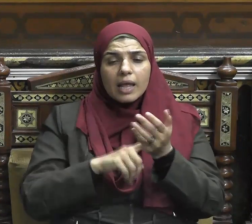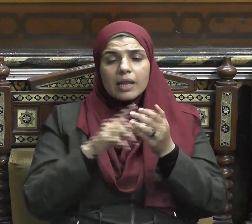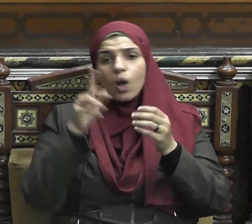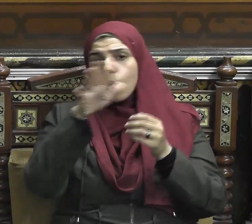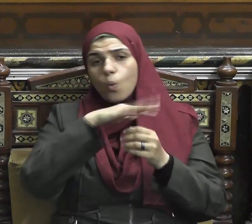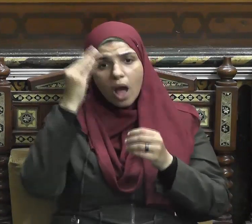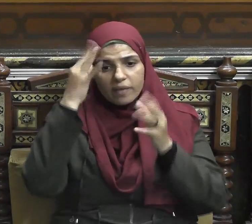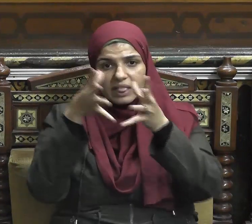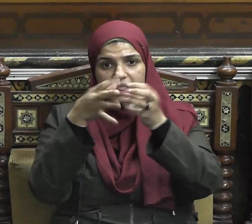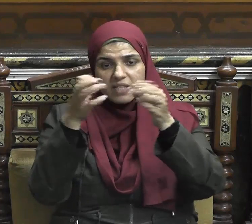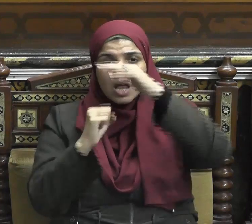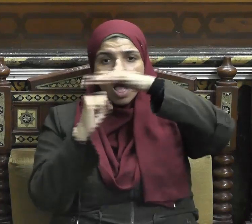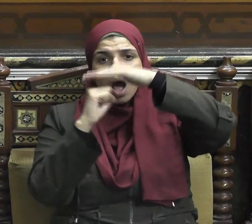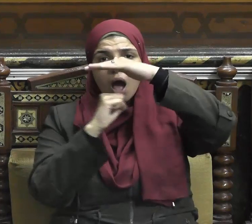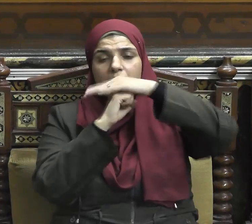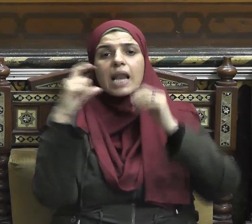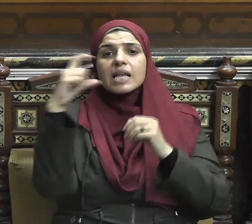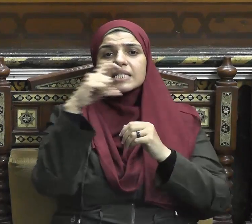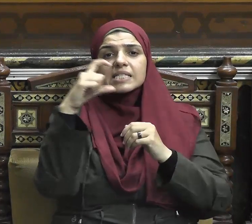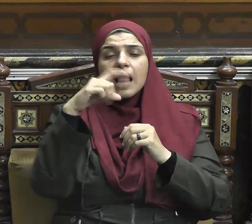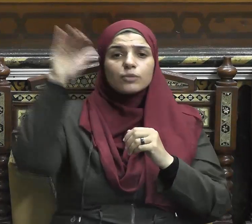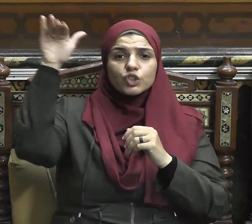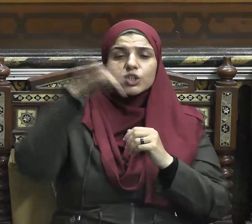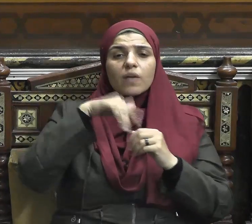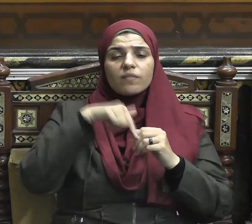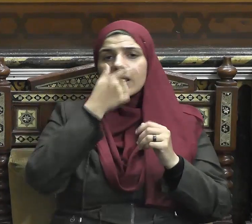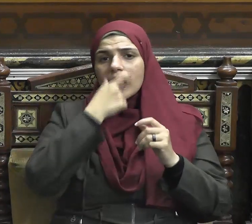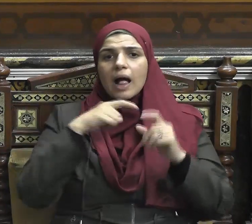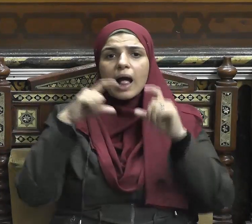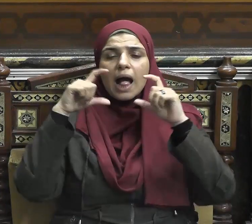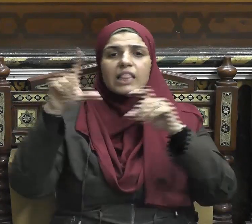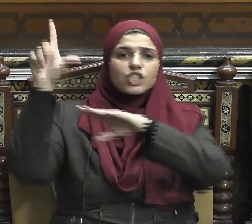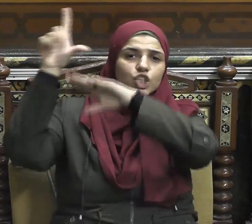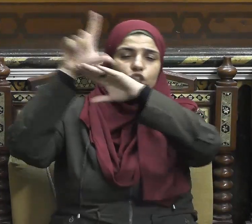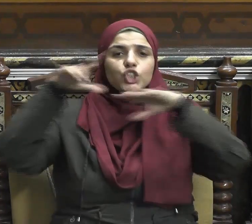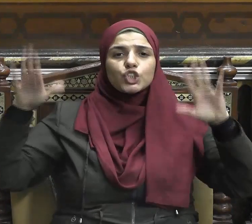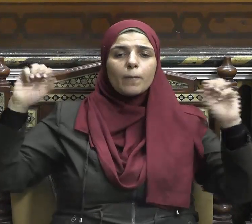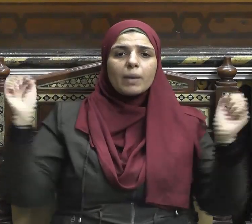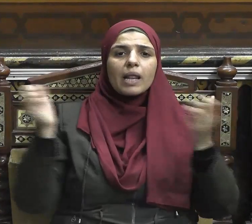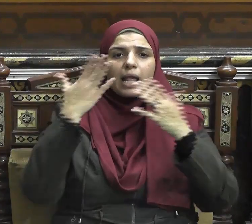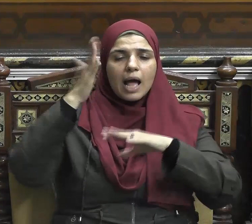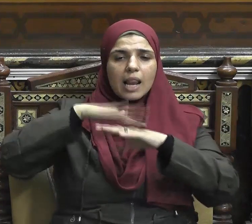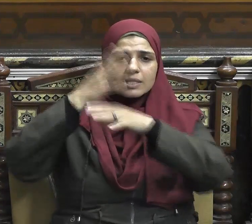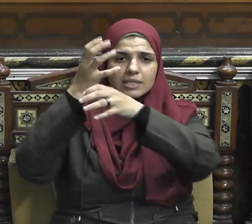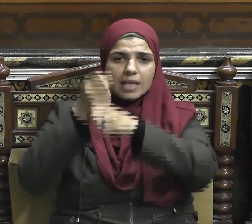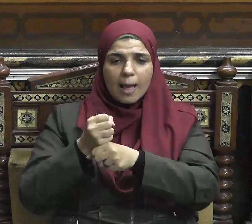والأمان والسلام للعالم كله حيث يقول الحق